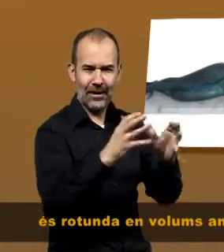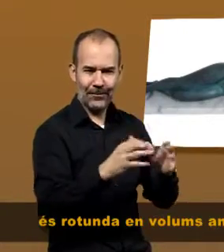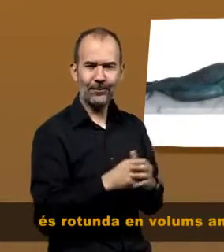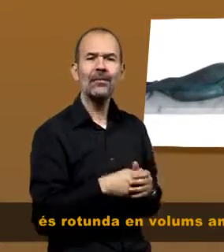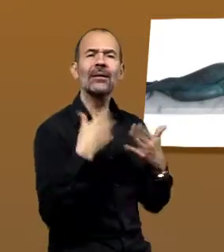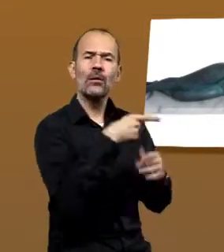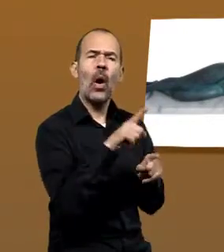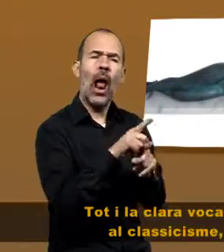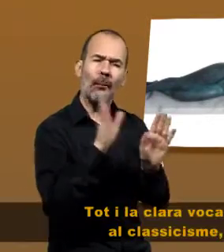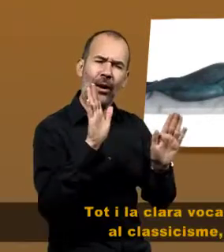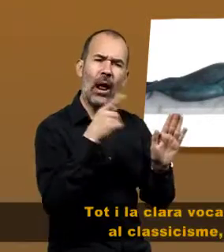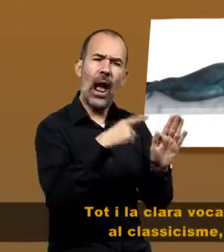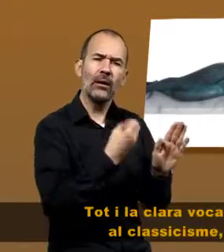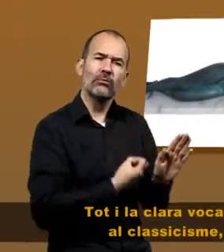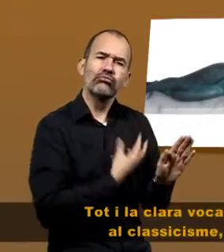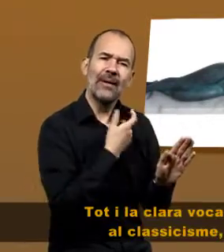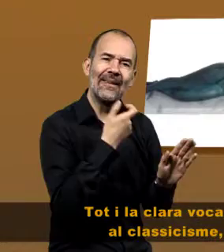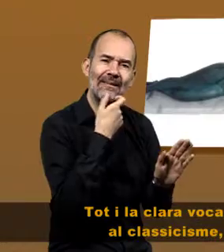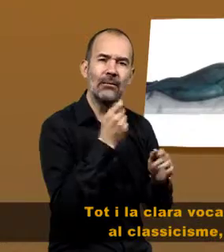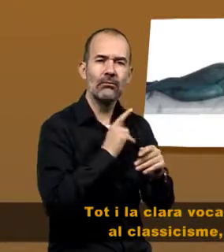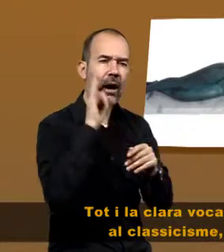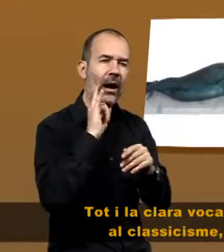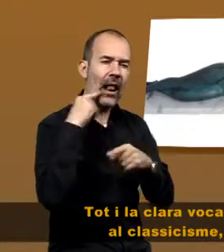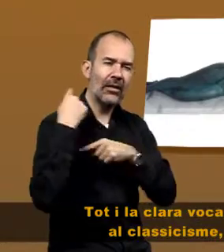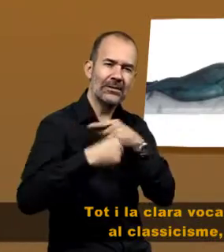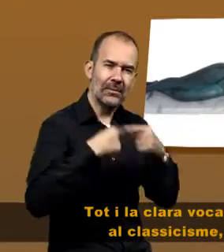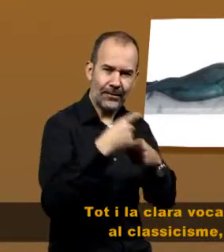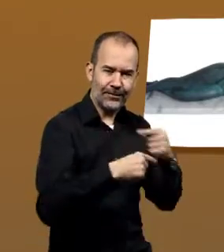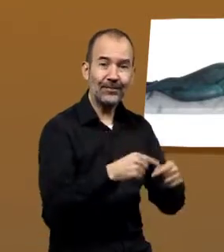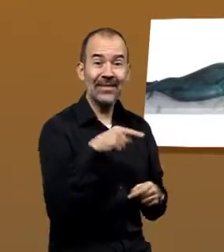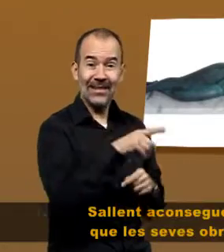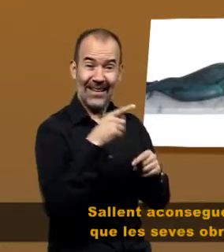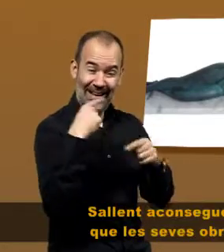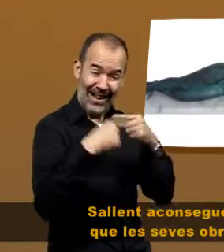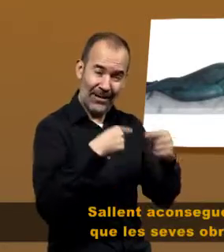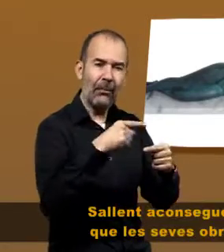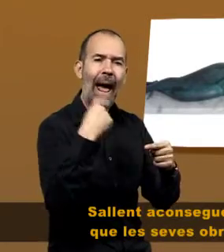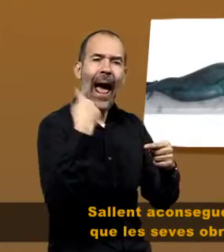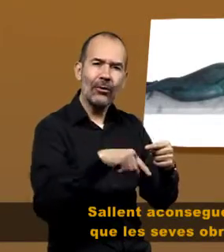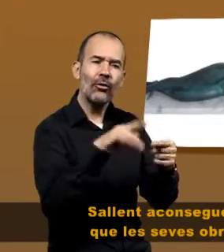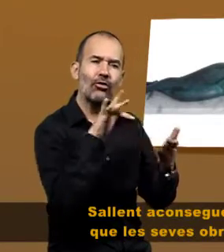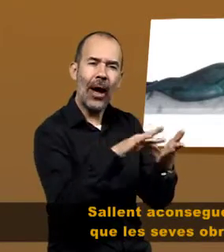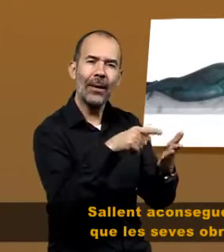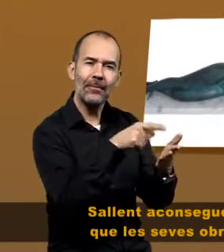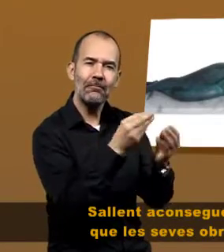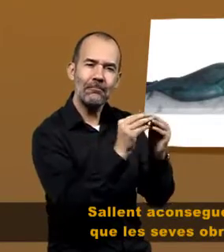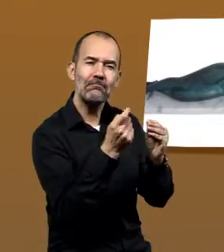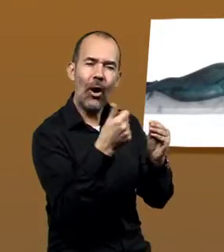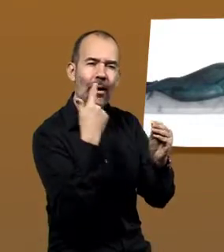Tot i la clara vocació al classicisme, Sallent aconsegueix que les seves obres tinguin un toc de